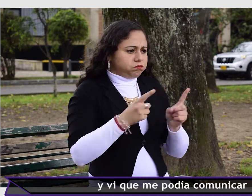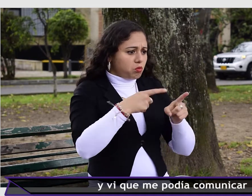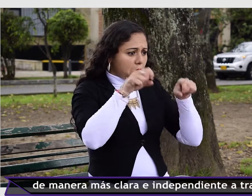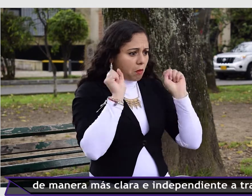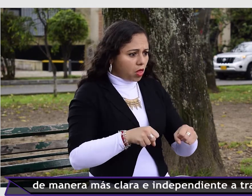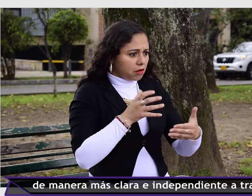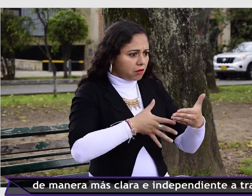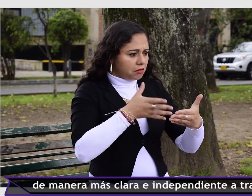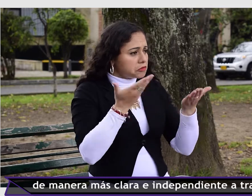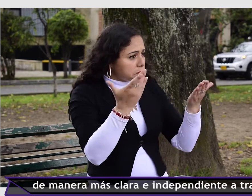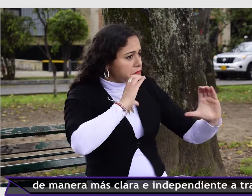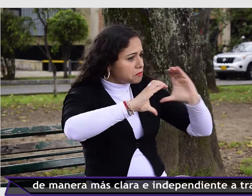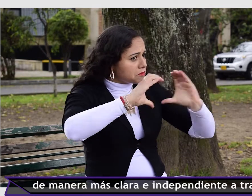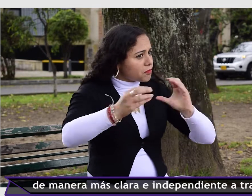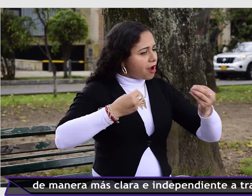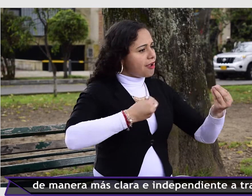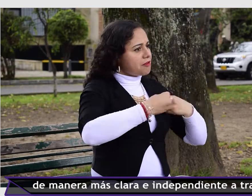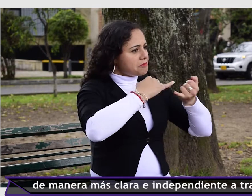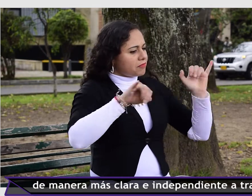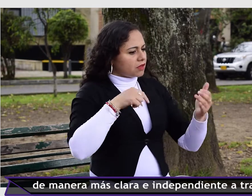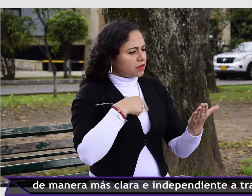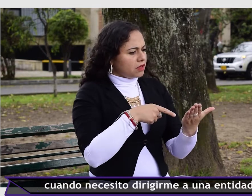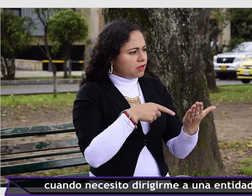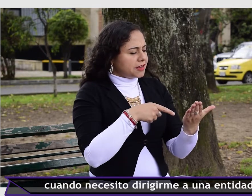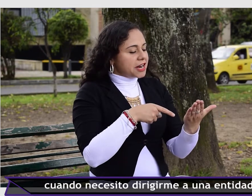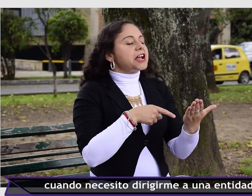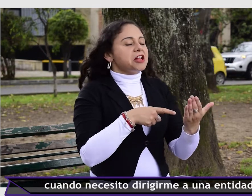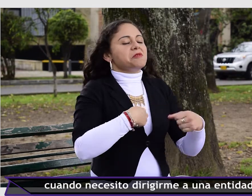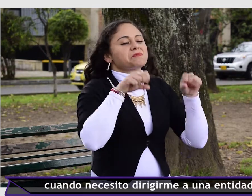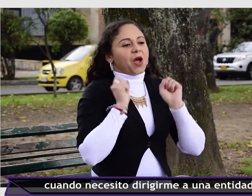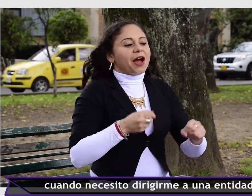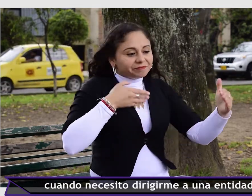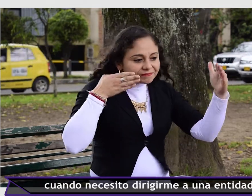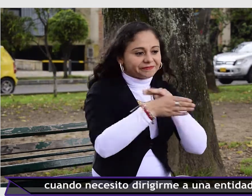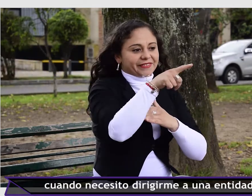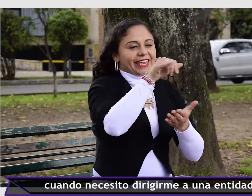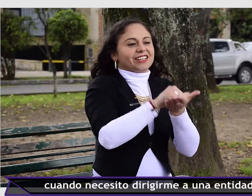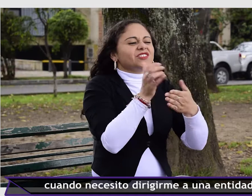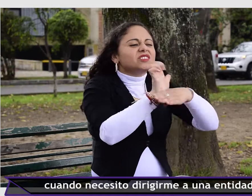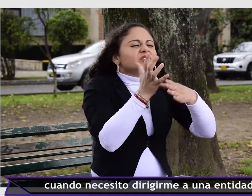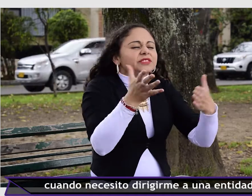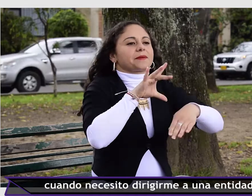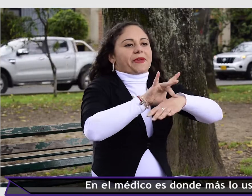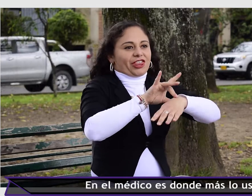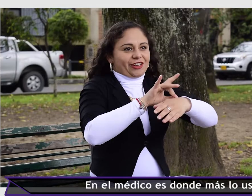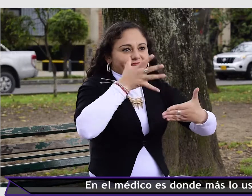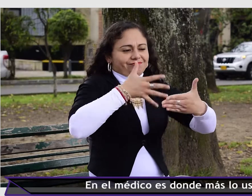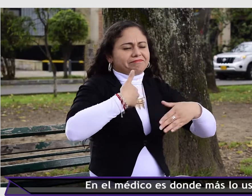manera más clara e independiente a través del Ciel cuando necesito dirigirme a una entidad de salud. En el médico es